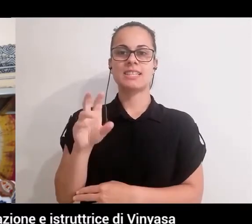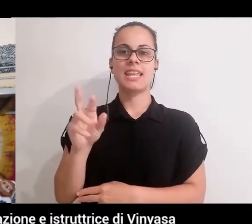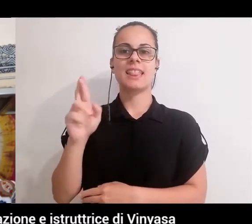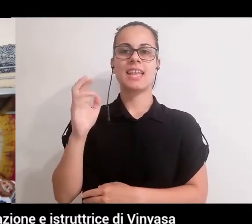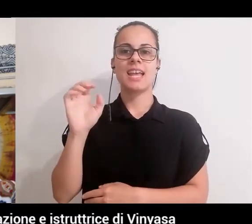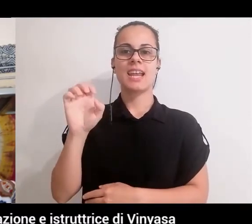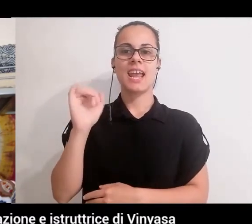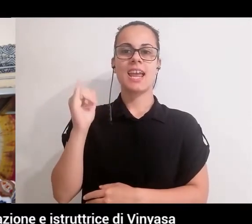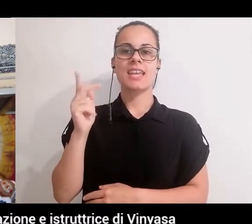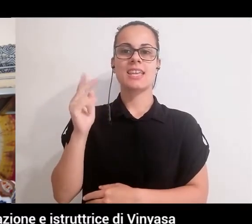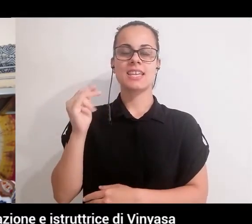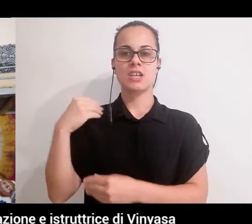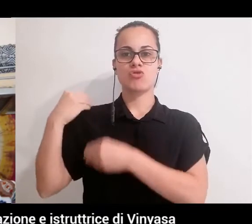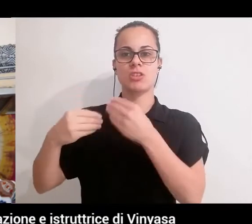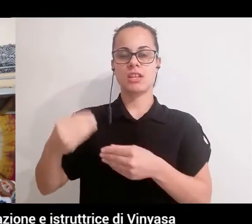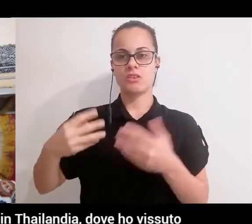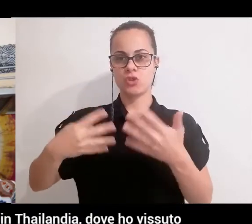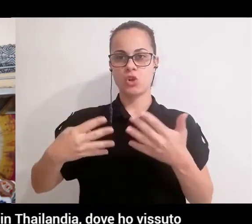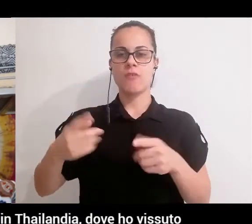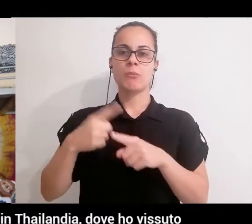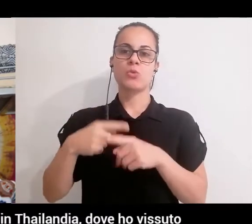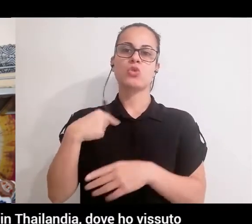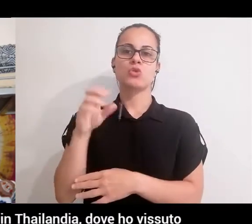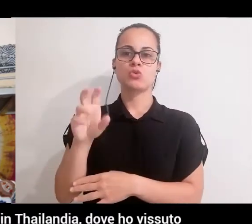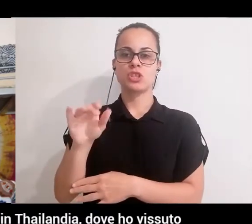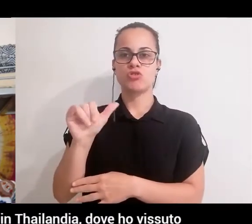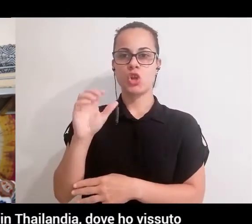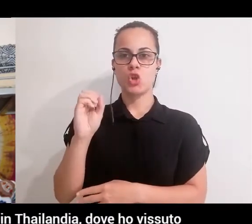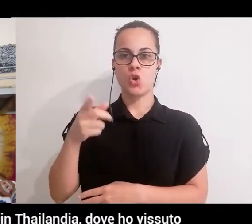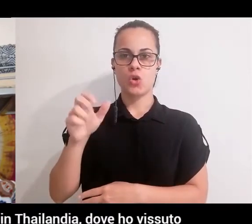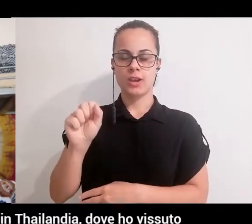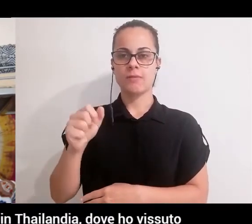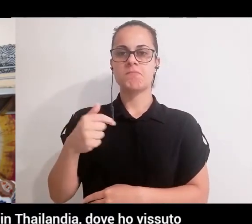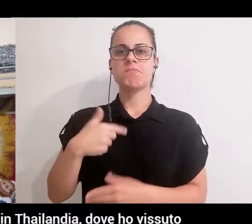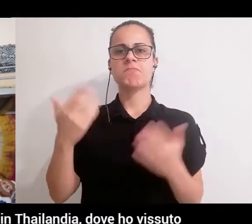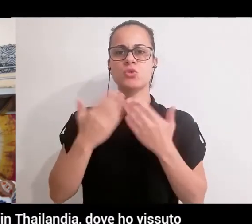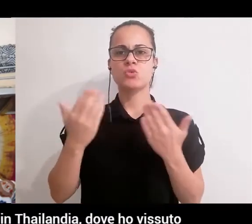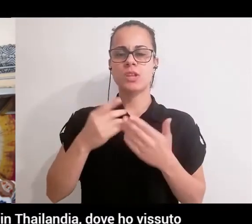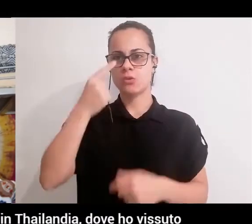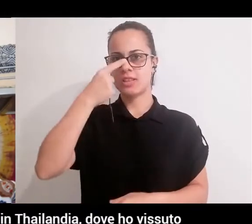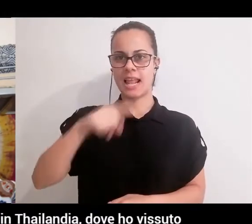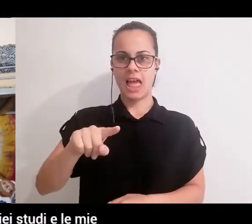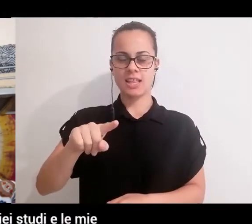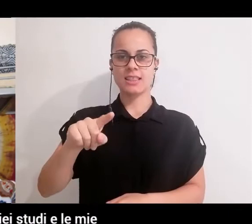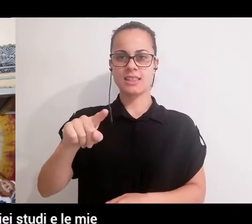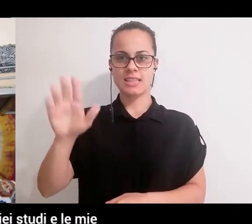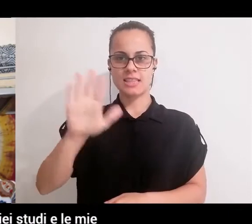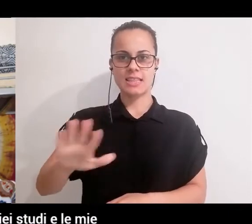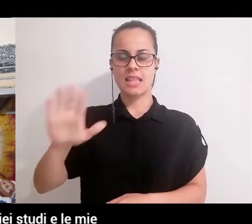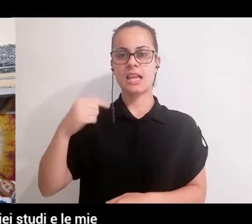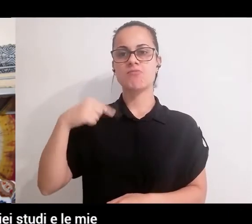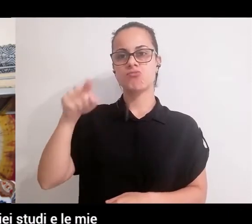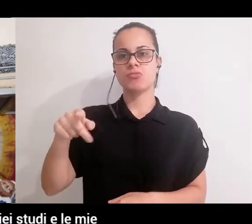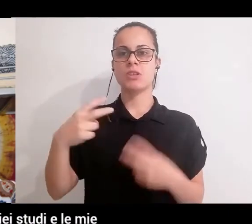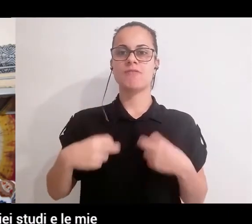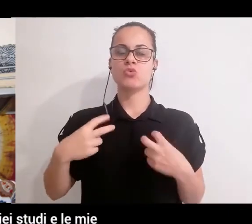una generazione e istruttrice di Niasa Yoga. Ho seguito tutta la mia formazione in Thailandia, dove ho vissuto per circa